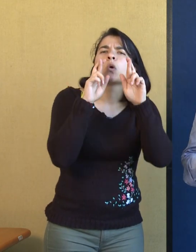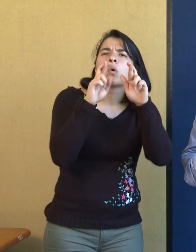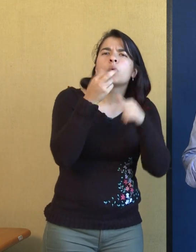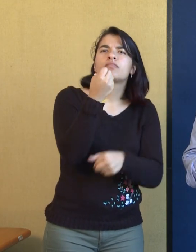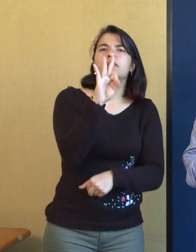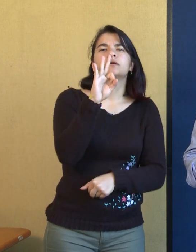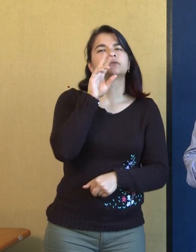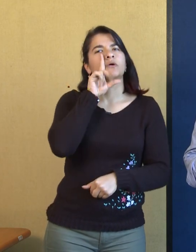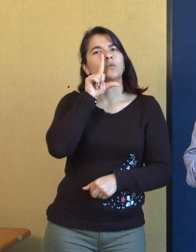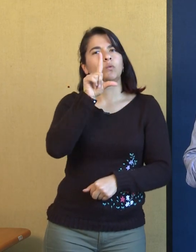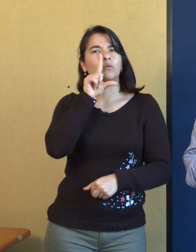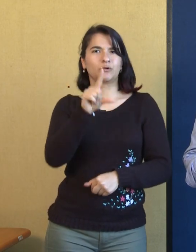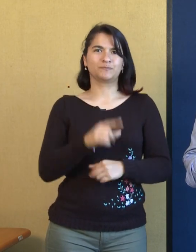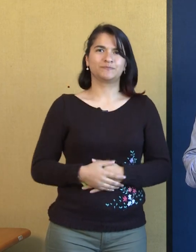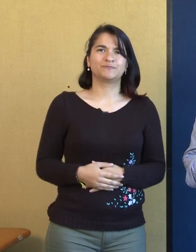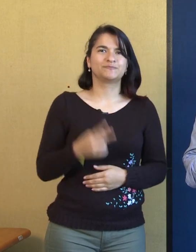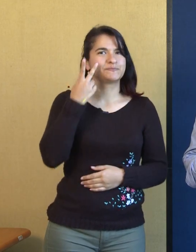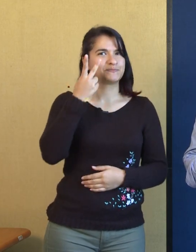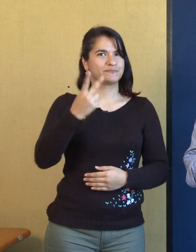julio, compañeros.